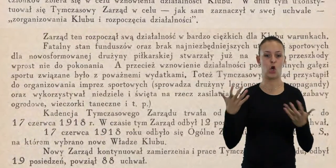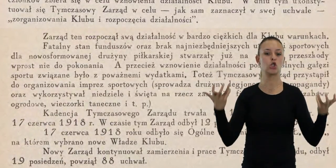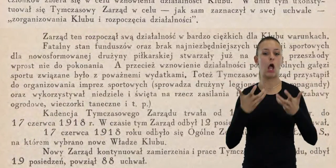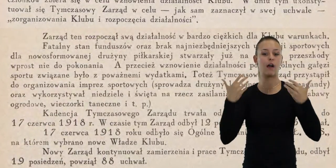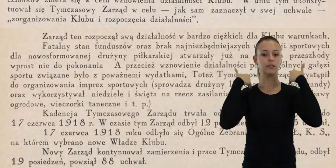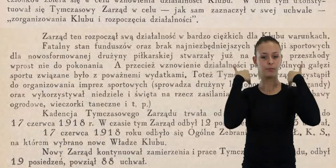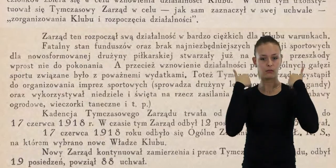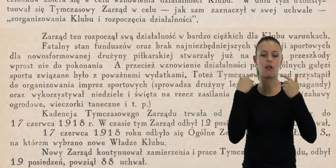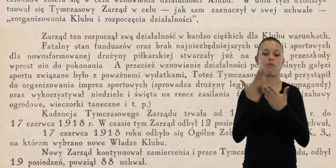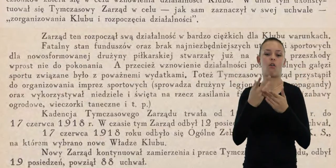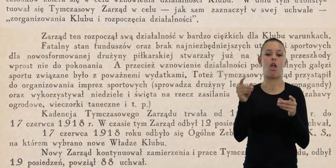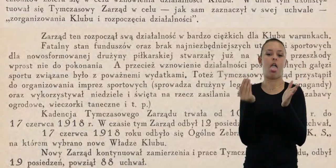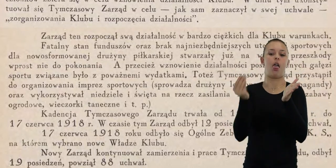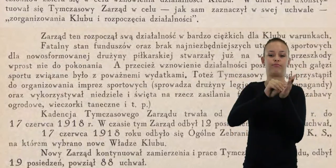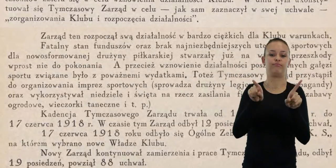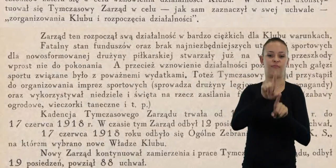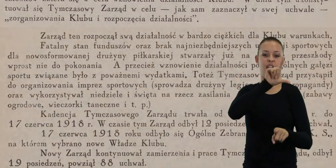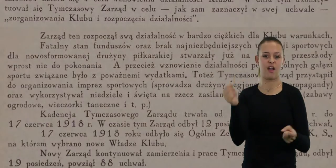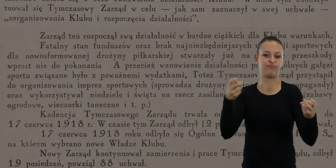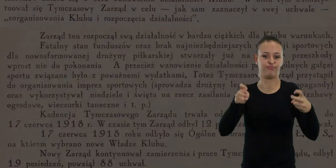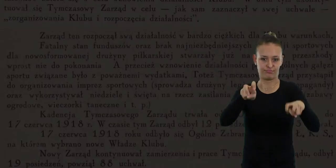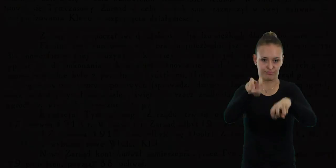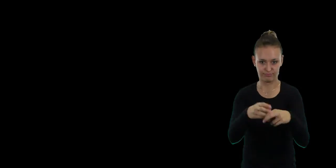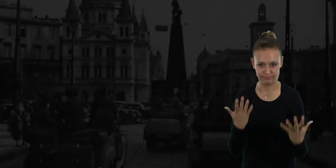powoli odradzała się także lekka atletyka.